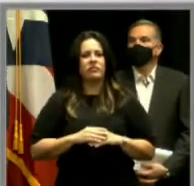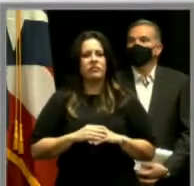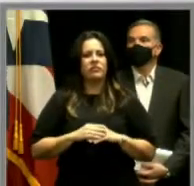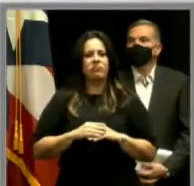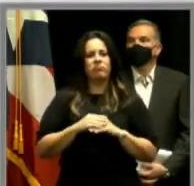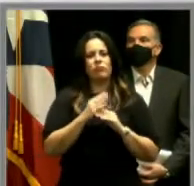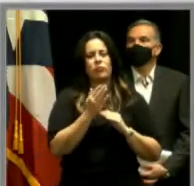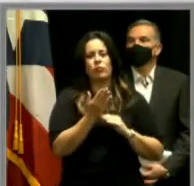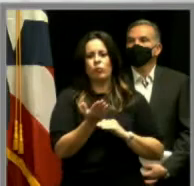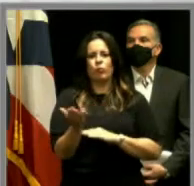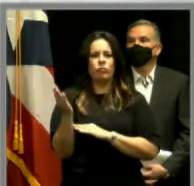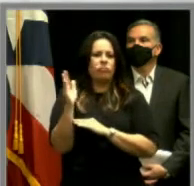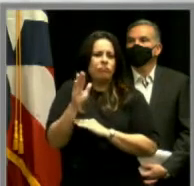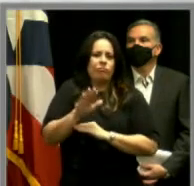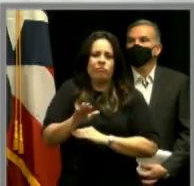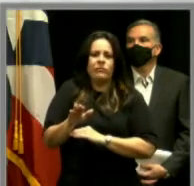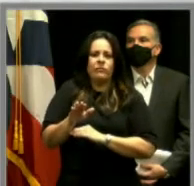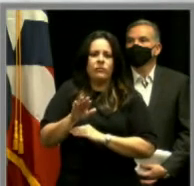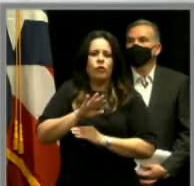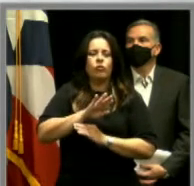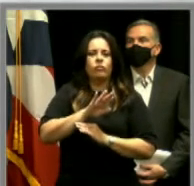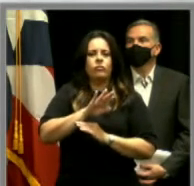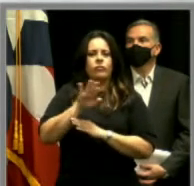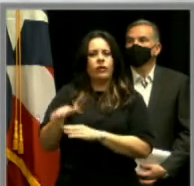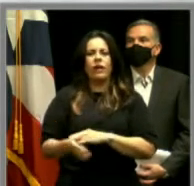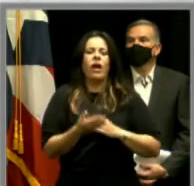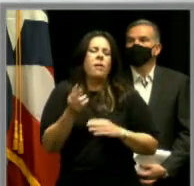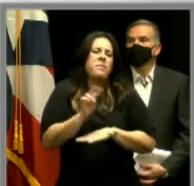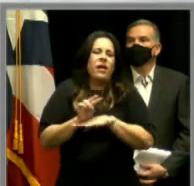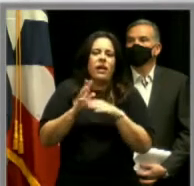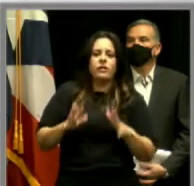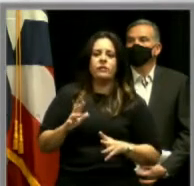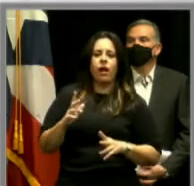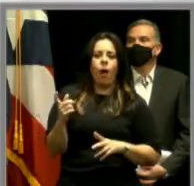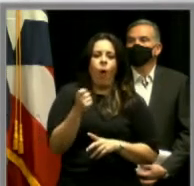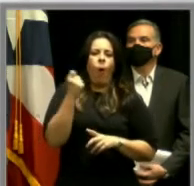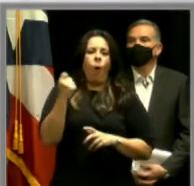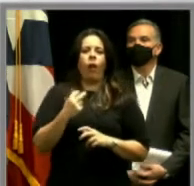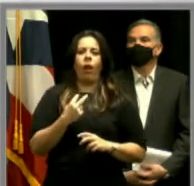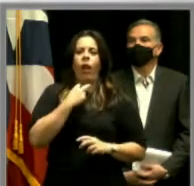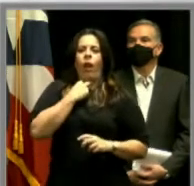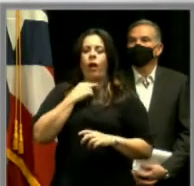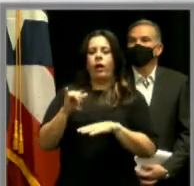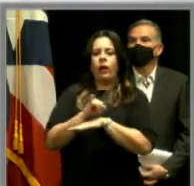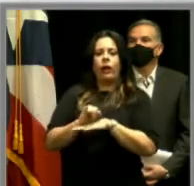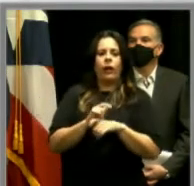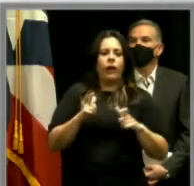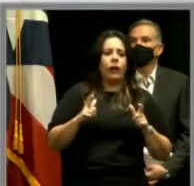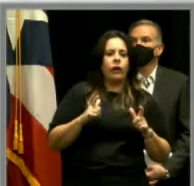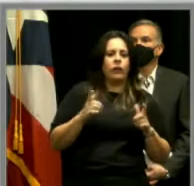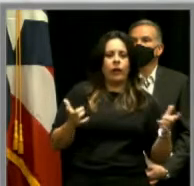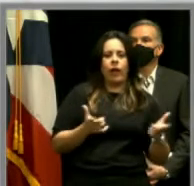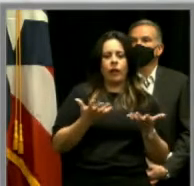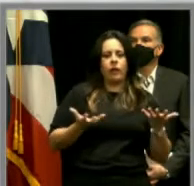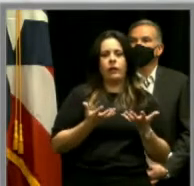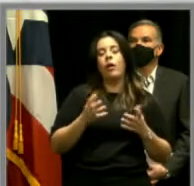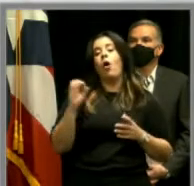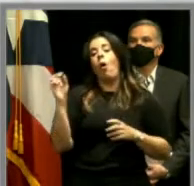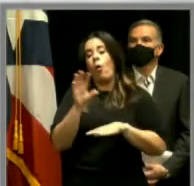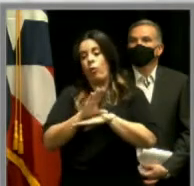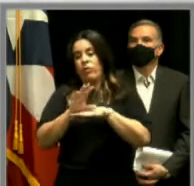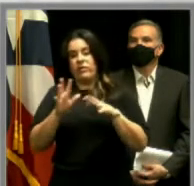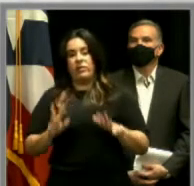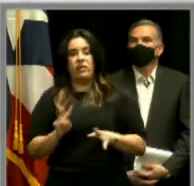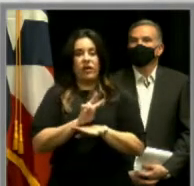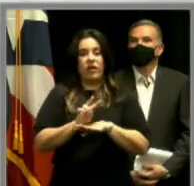el día de un viequense que se ha quedado varado en la isla grande o de un viequense o una culebrense